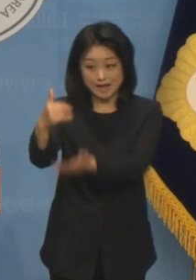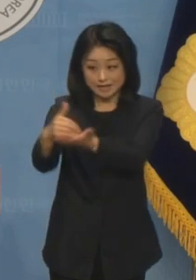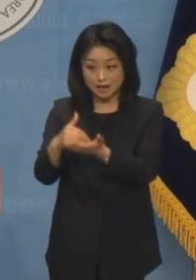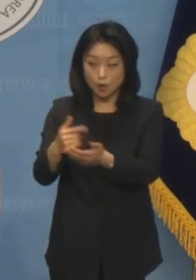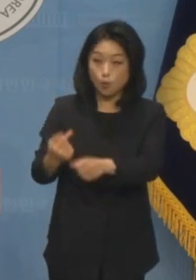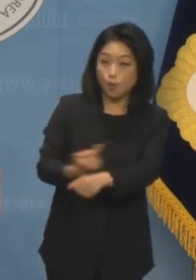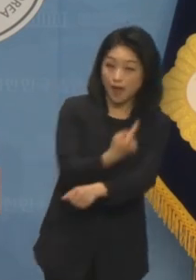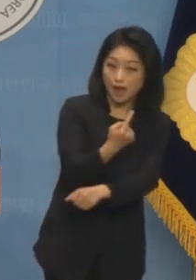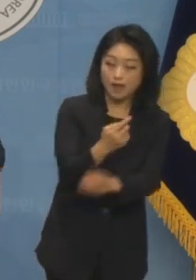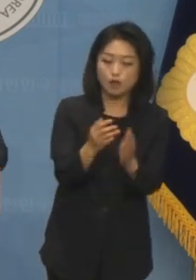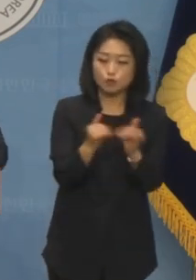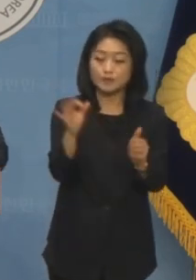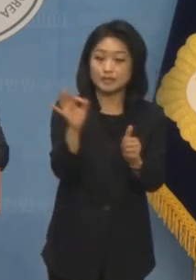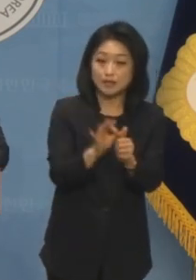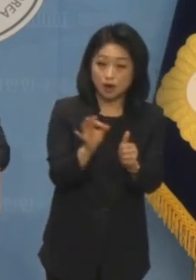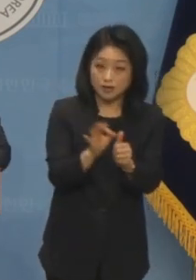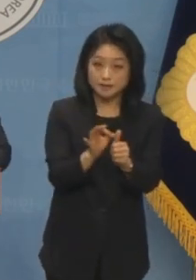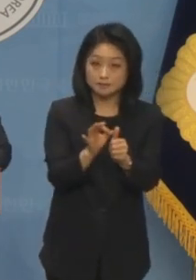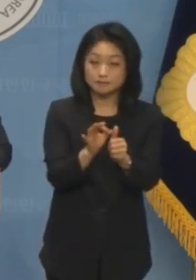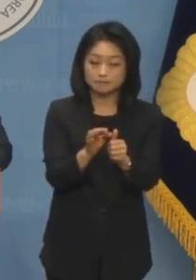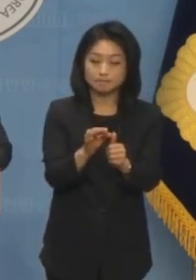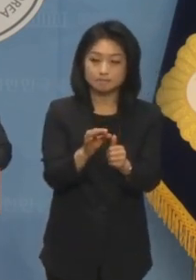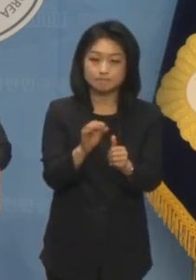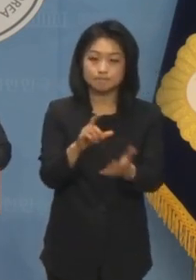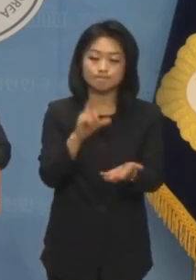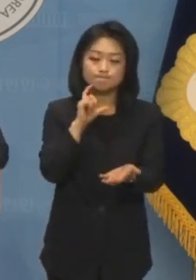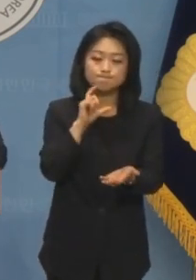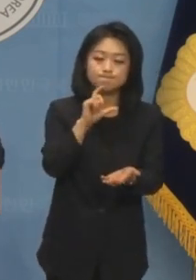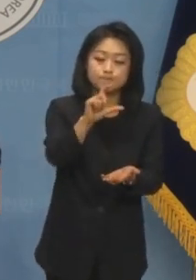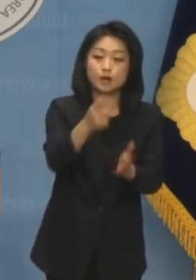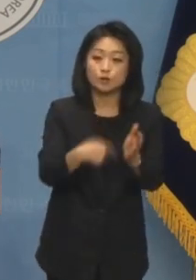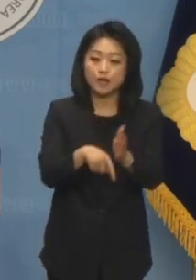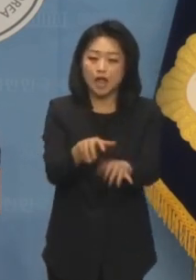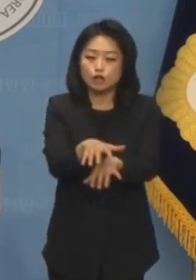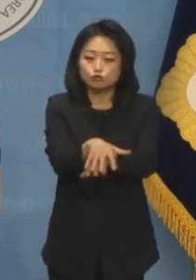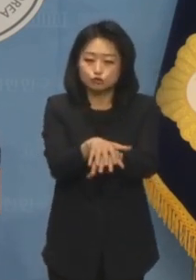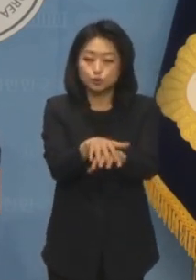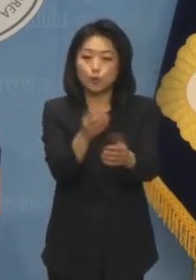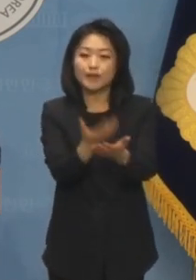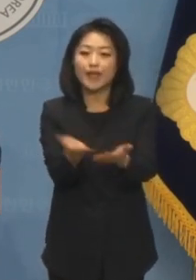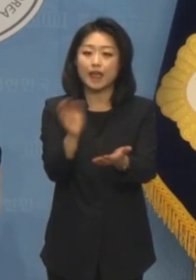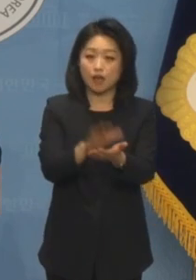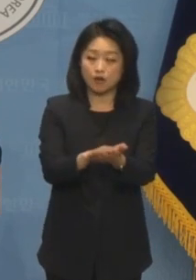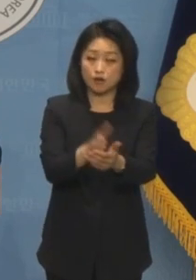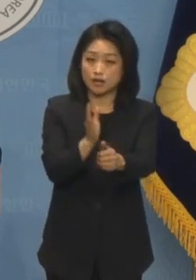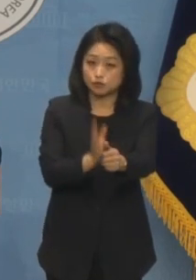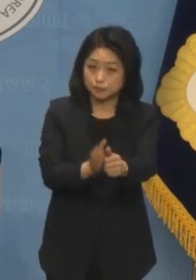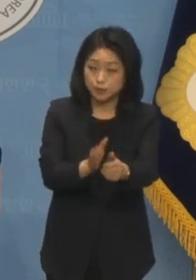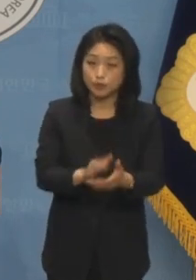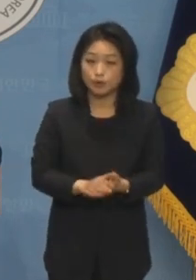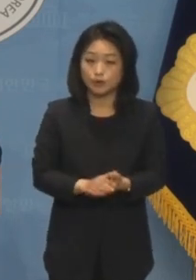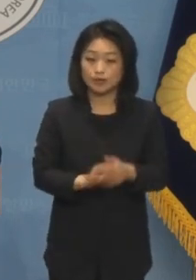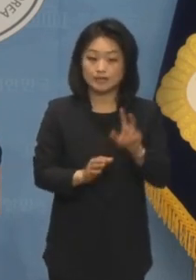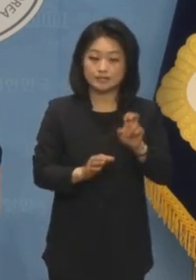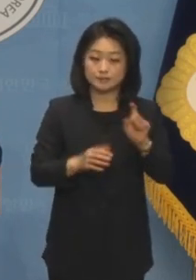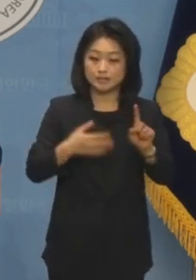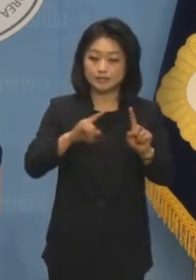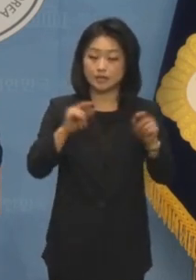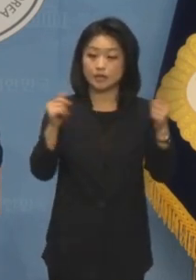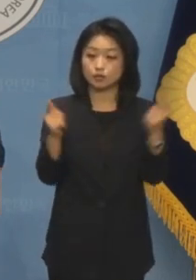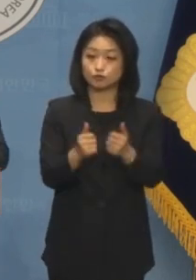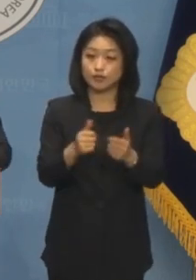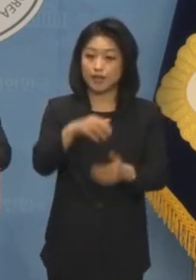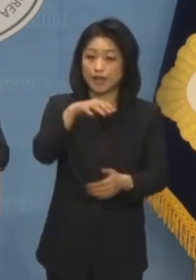진정한 지속가능성을 확보할 수 있는 구조개혁에 나서 주십시오. 만약 얼마 남지 않은 21대 국회의 시간이